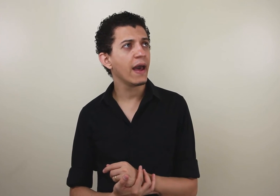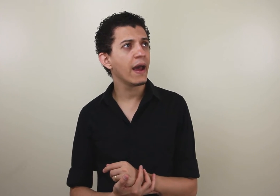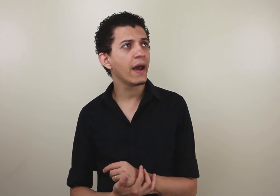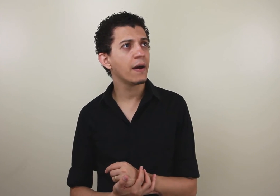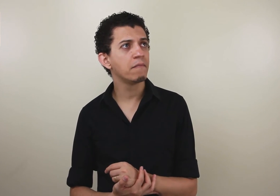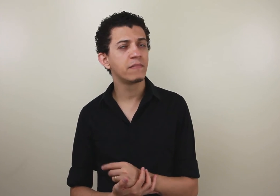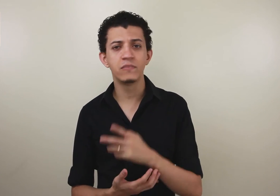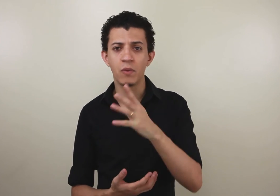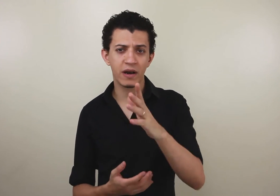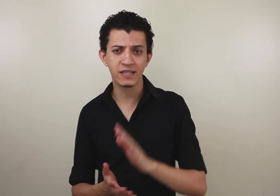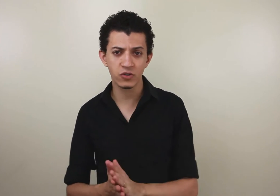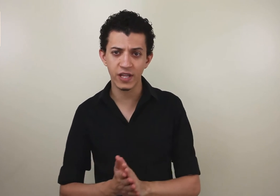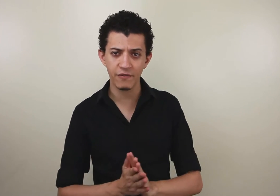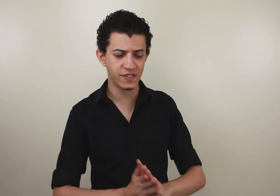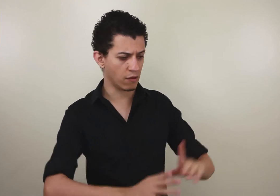uma questão de televisão.